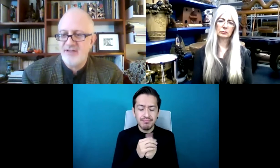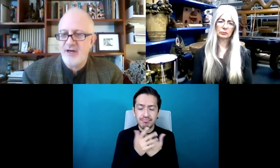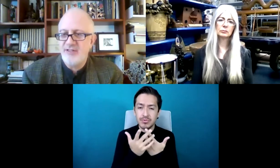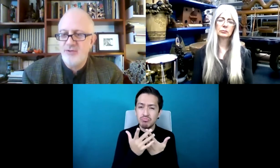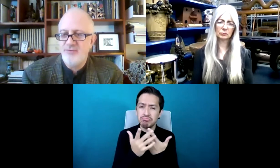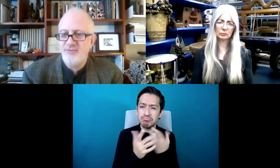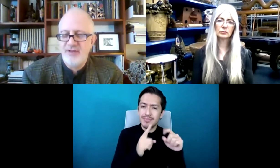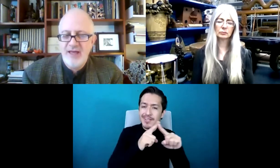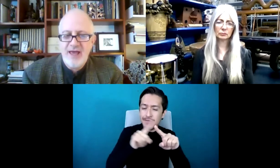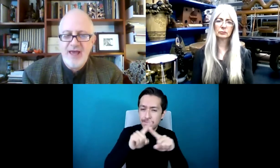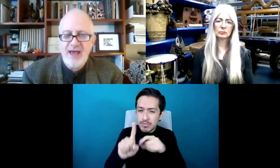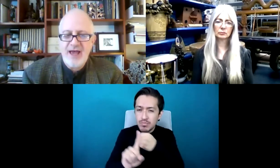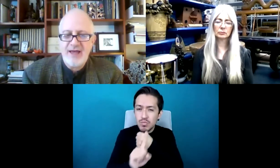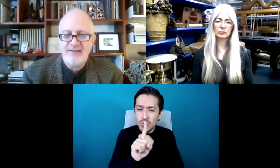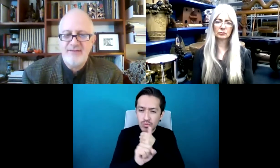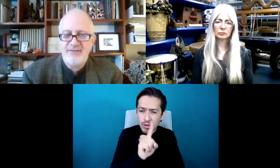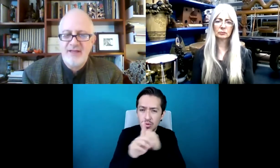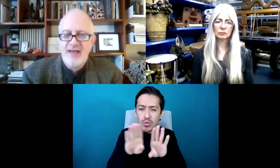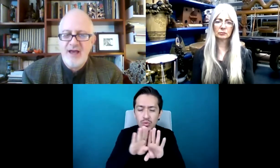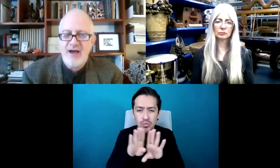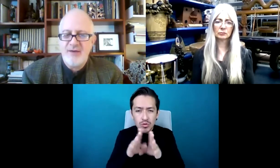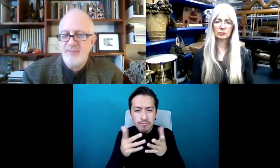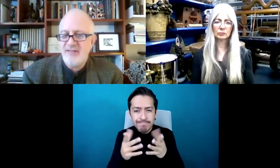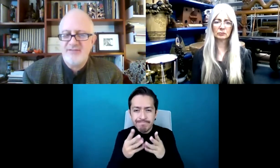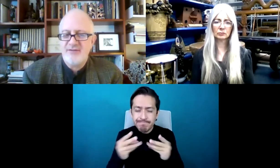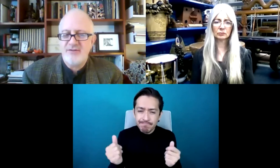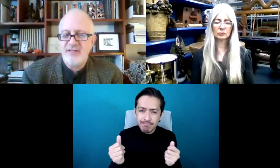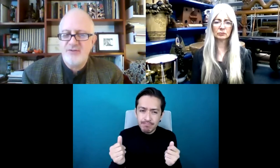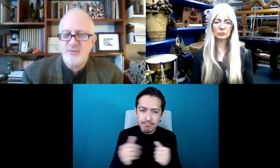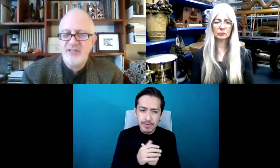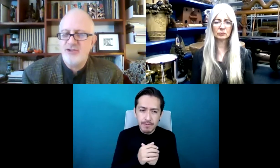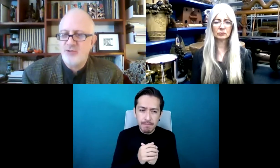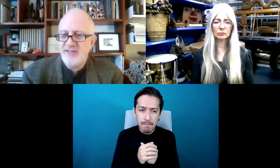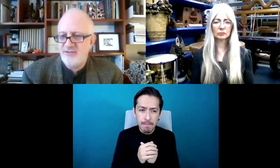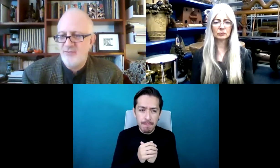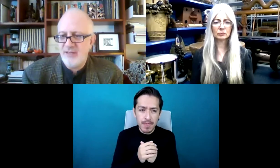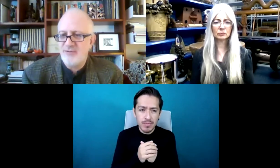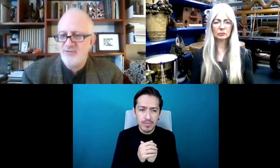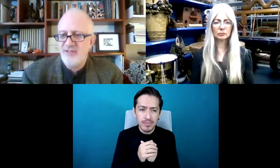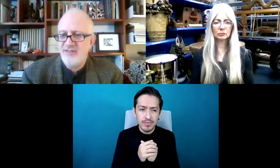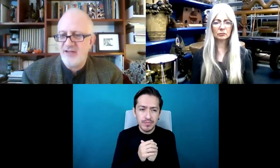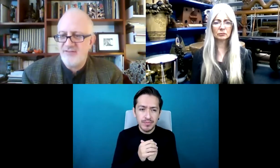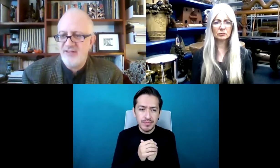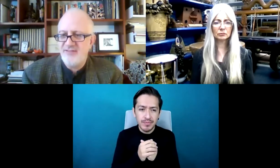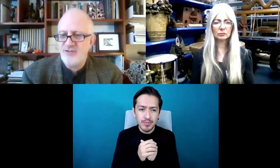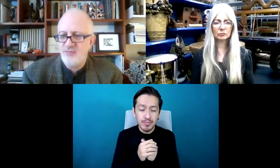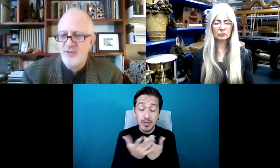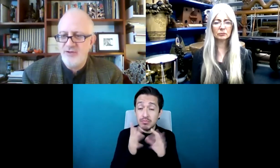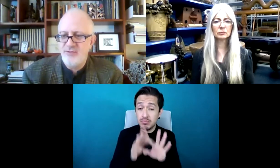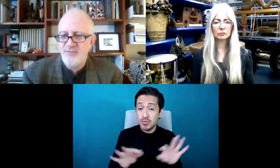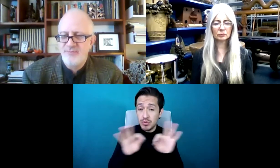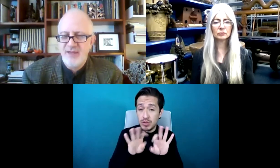en parte problemática en el uso actual que se le da y es un